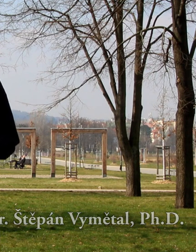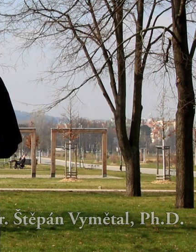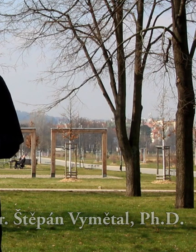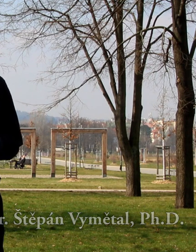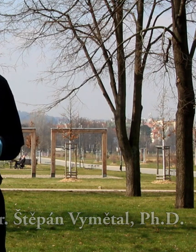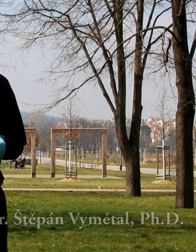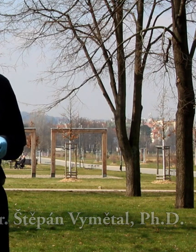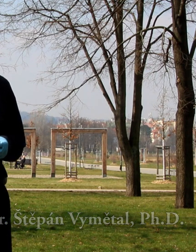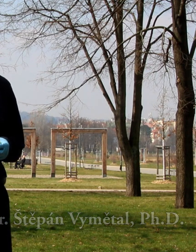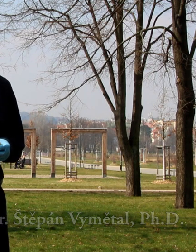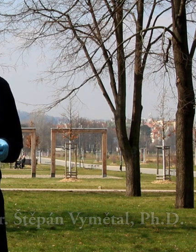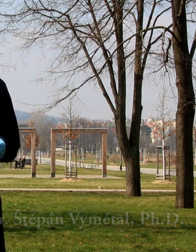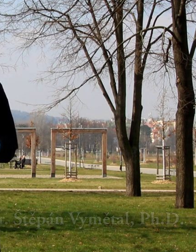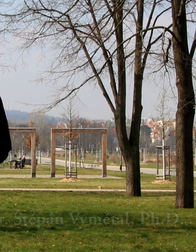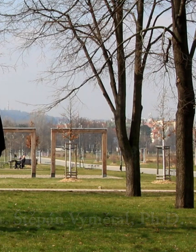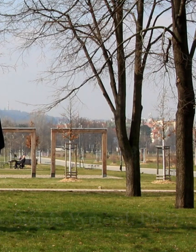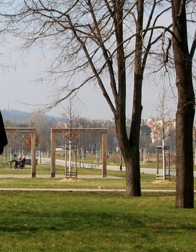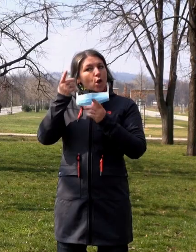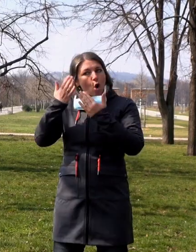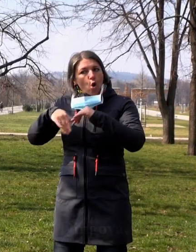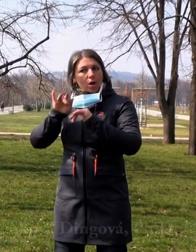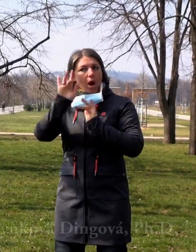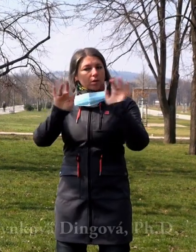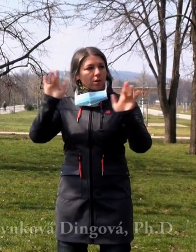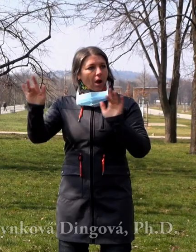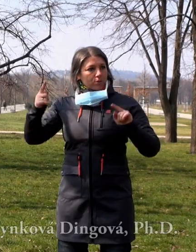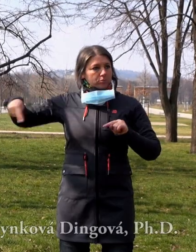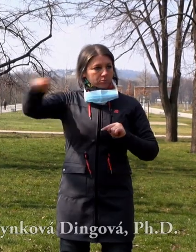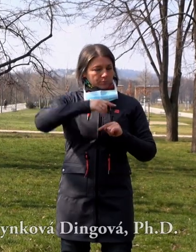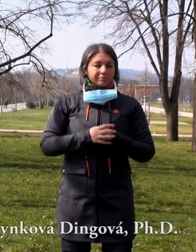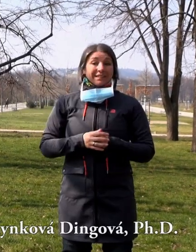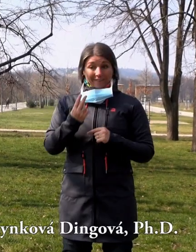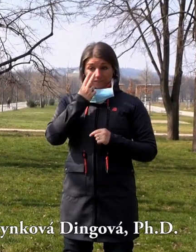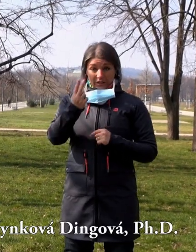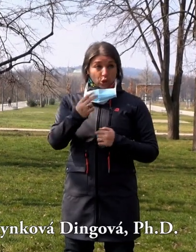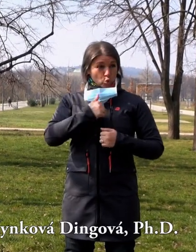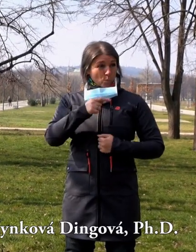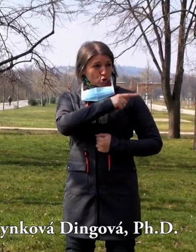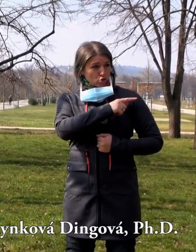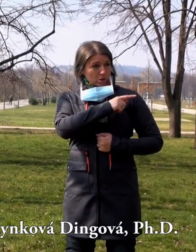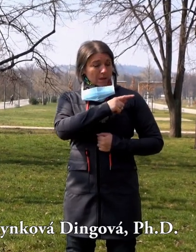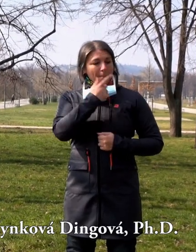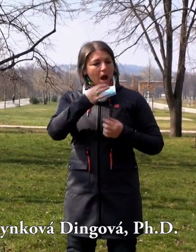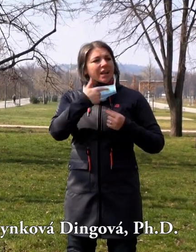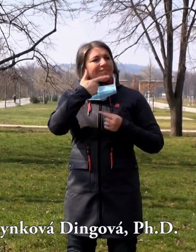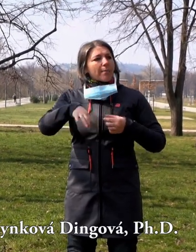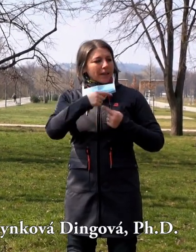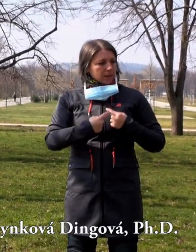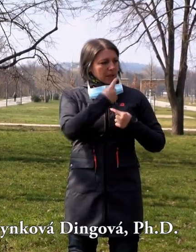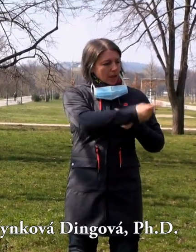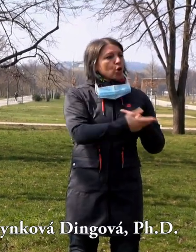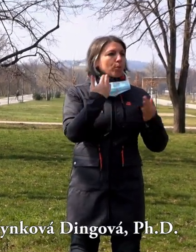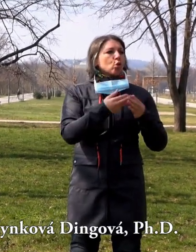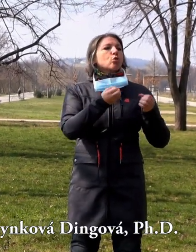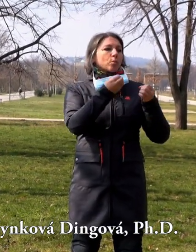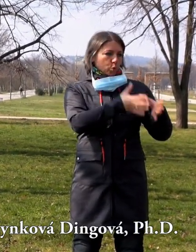a z hlediska toho, abychom neohrožovali druhé. V tuto chvíli vidíte, že tlumočnice je ode mě dva metry a proto má